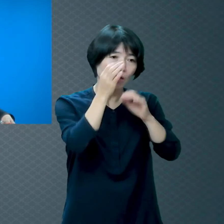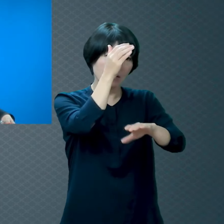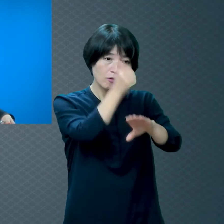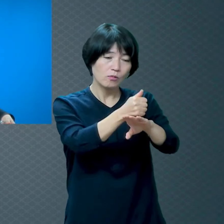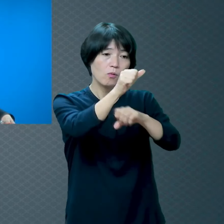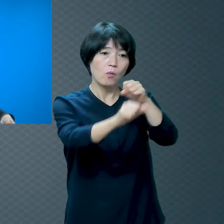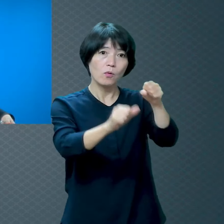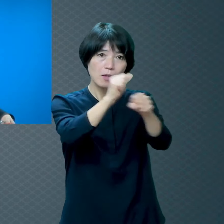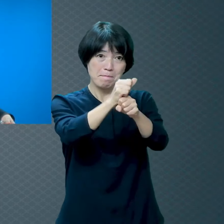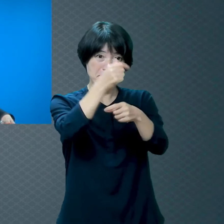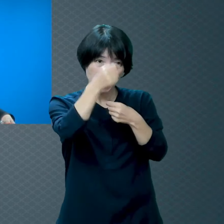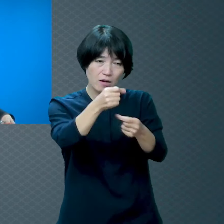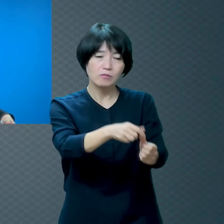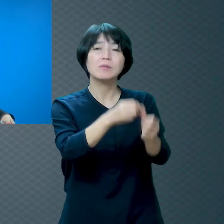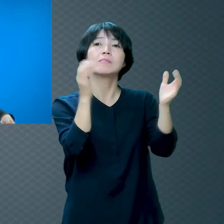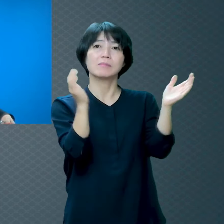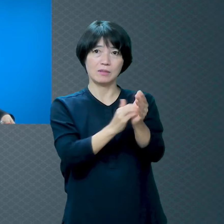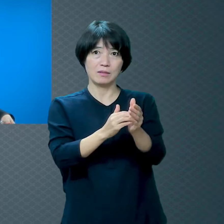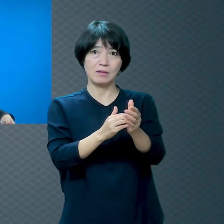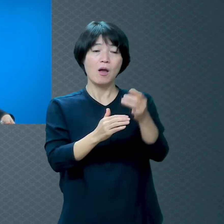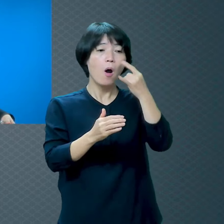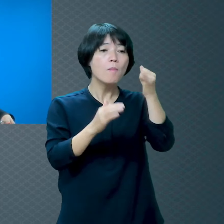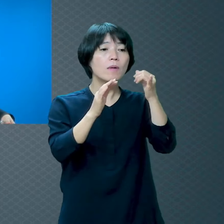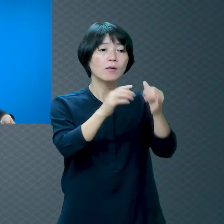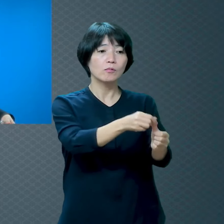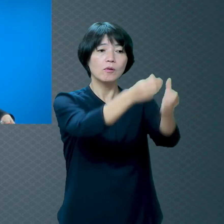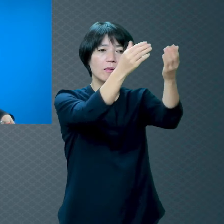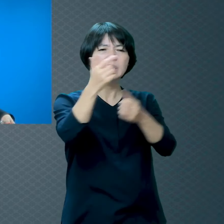저희 어머님은 15년 걸렸고